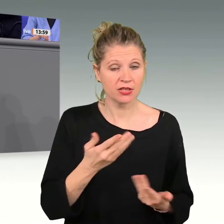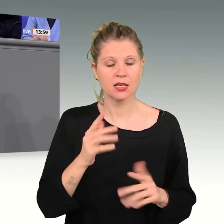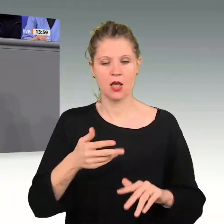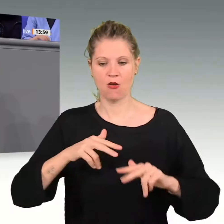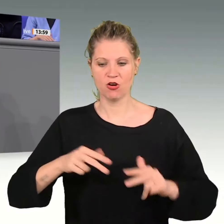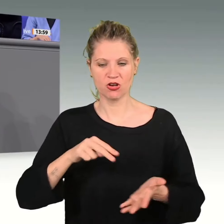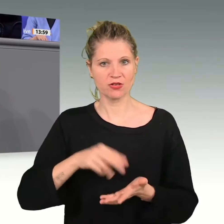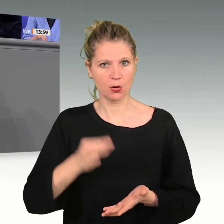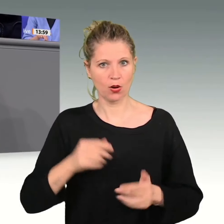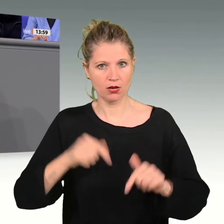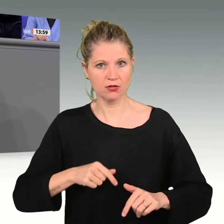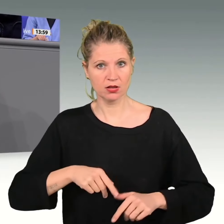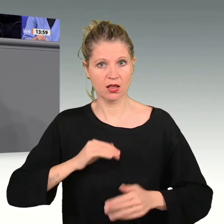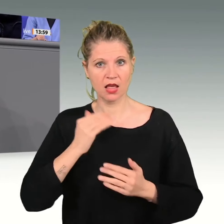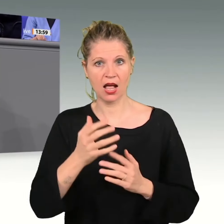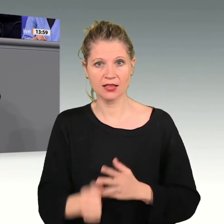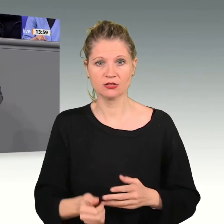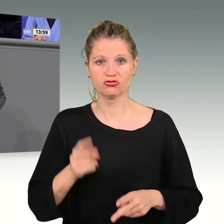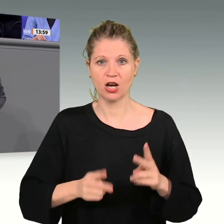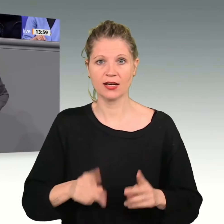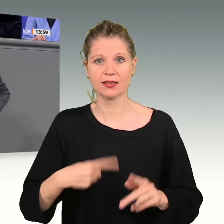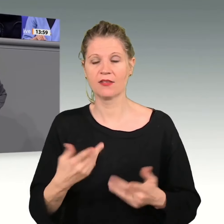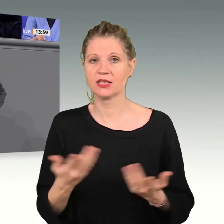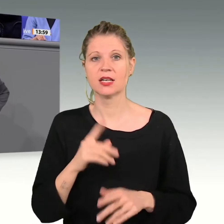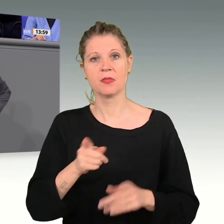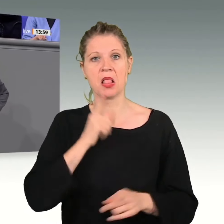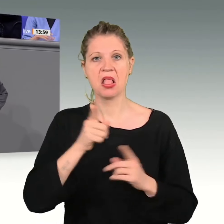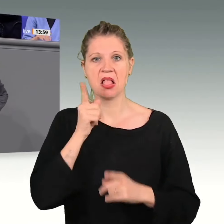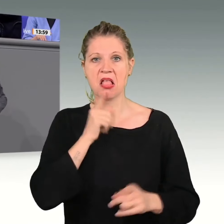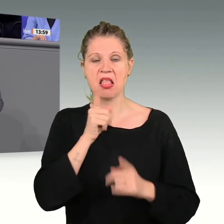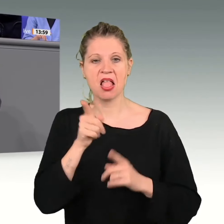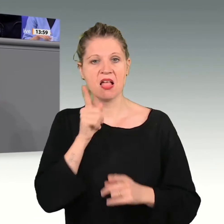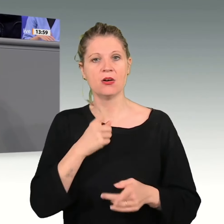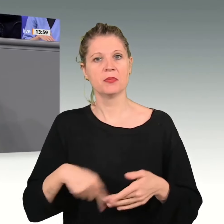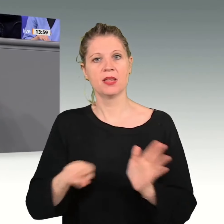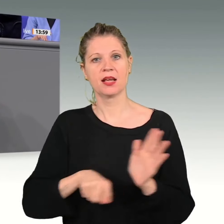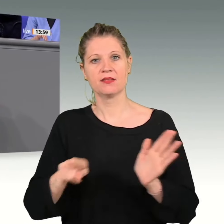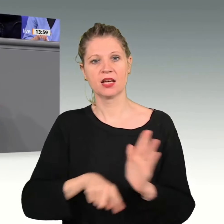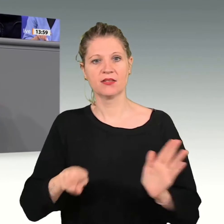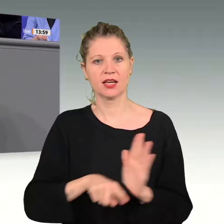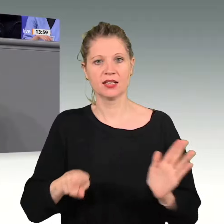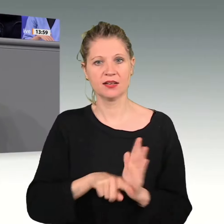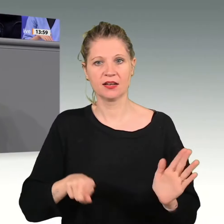dann sind das Ihr ewiges Gemeckere und Ihr permanentes Schlechtreden der Standort Deutschlands. Das schadet der Wirtschaft.